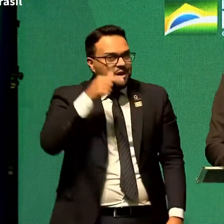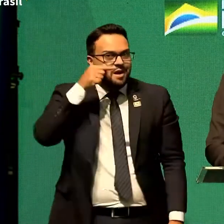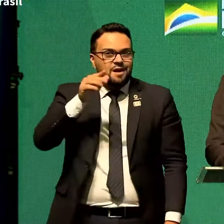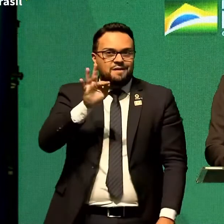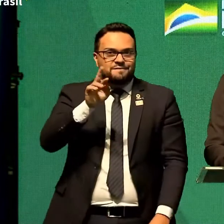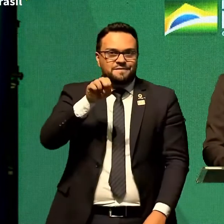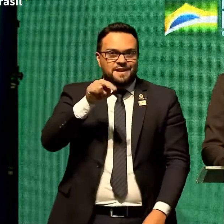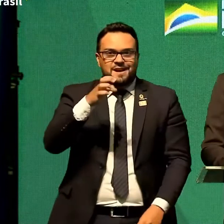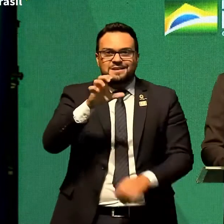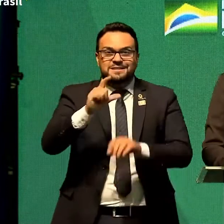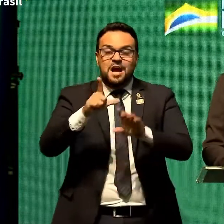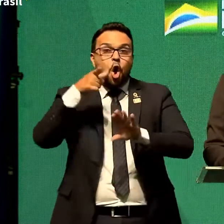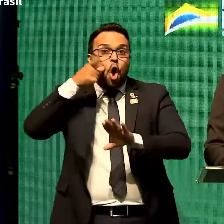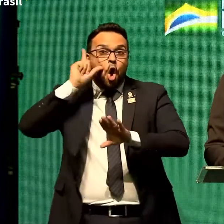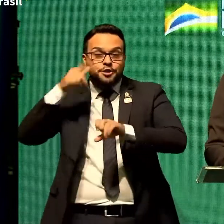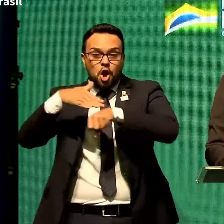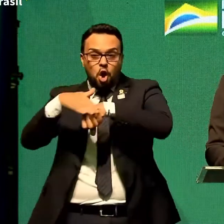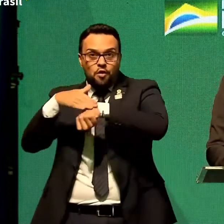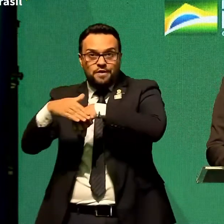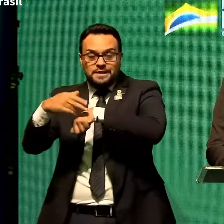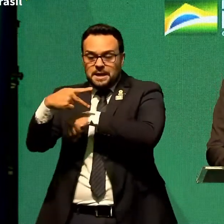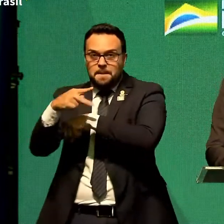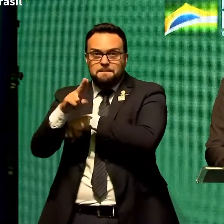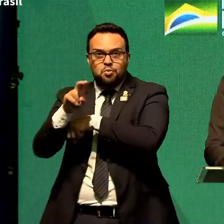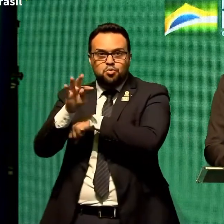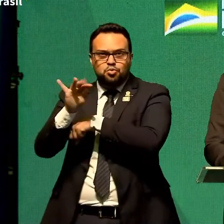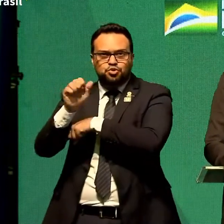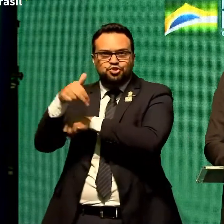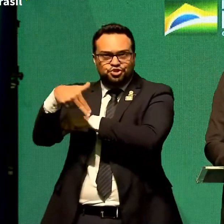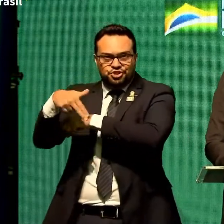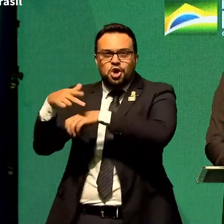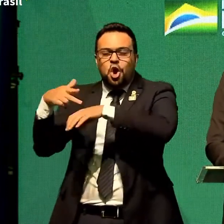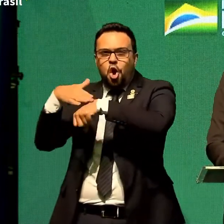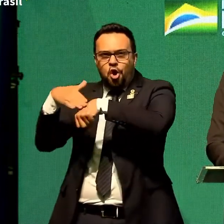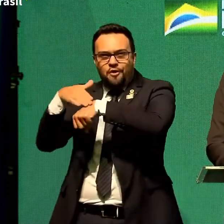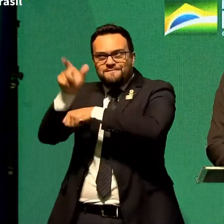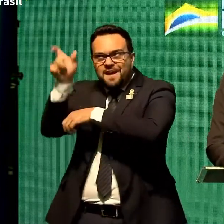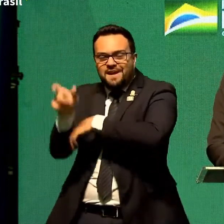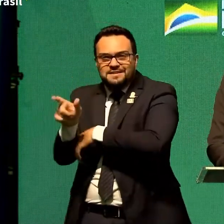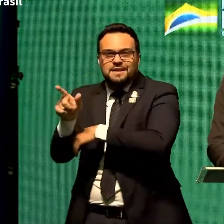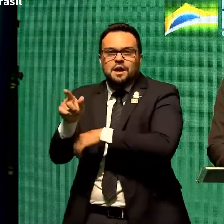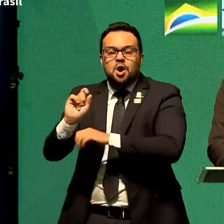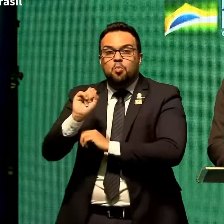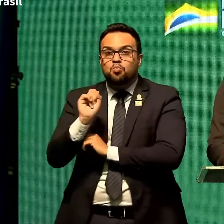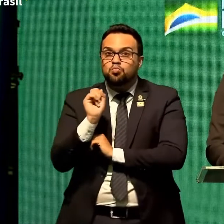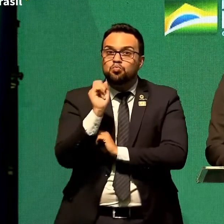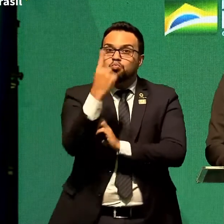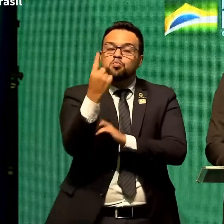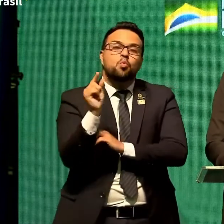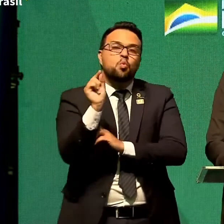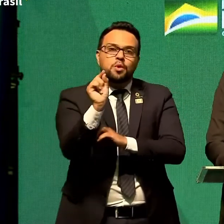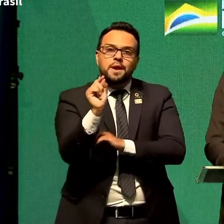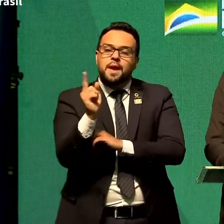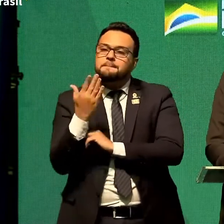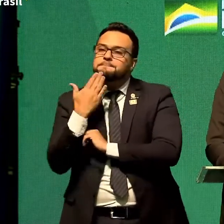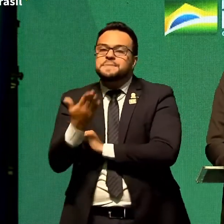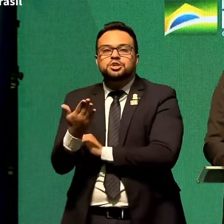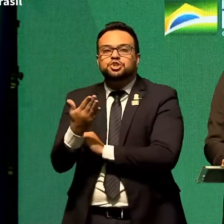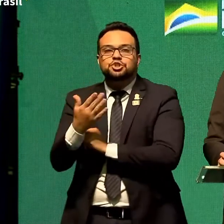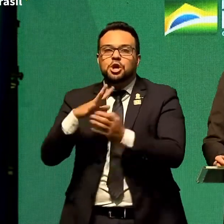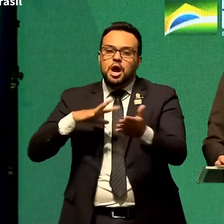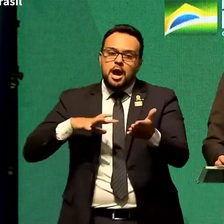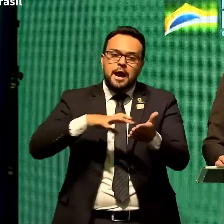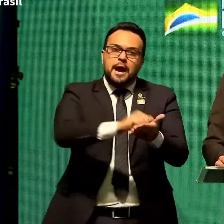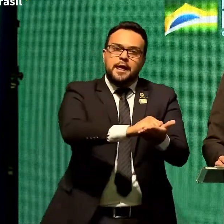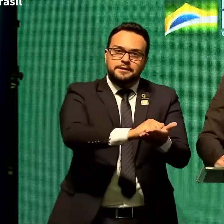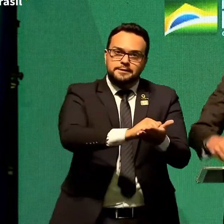conversa com o Putin onde tratamos de vários assuntos um dos tratados foi que eu pedi para ele o credenciamento de